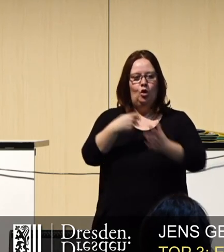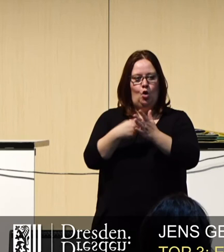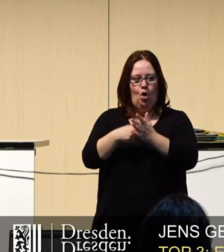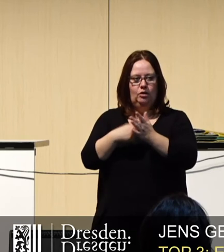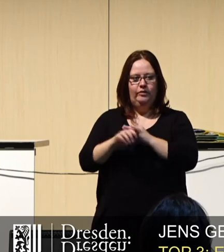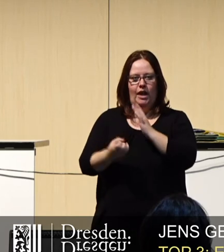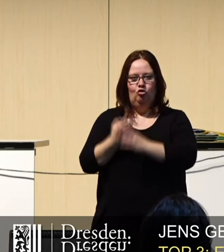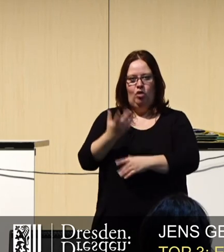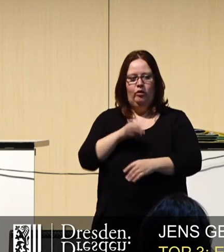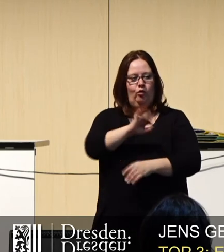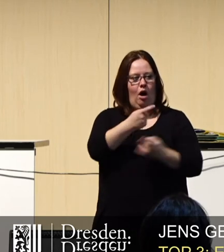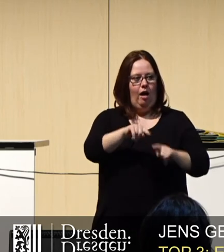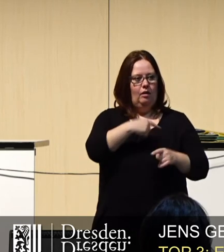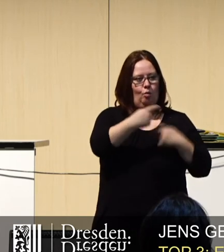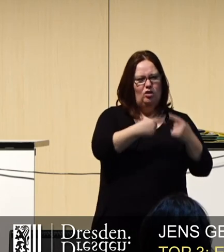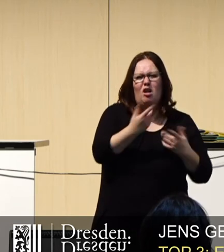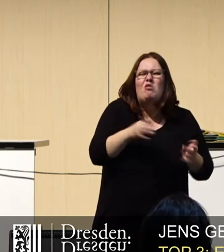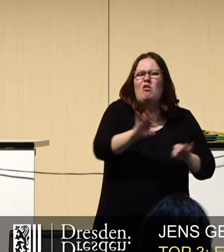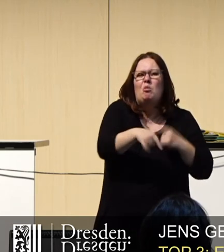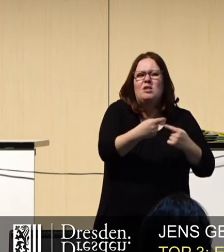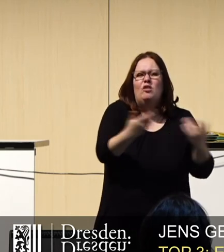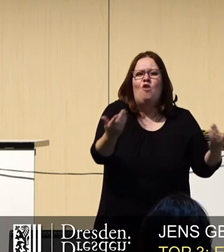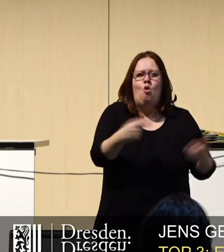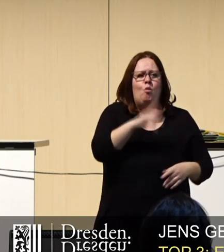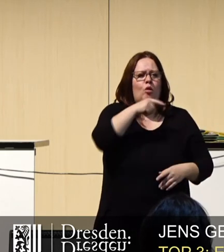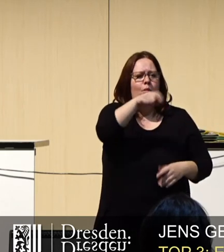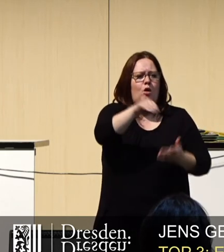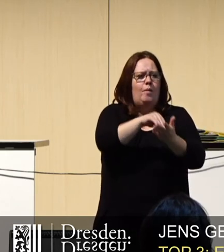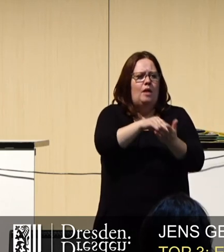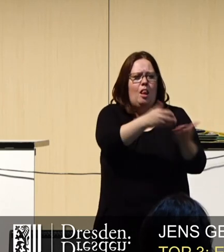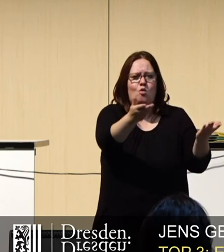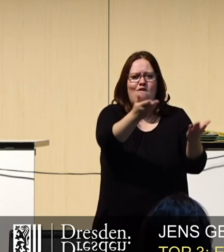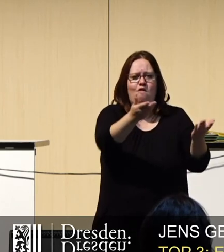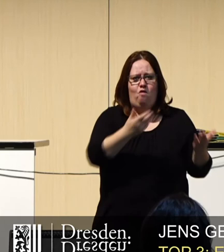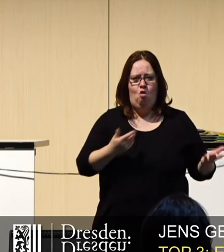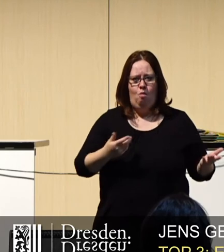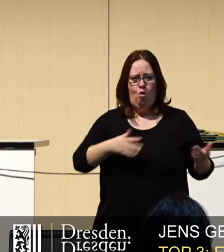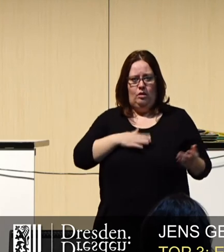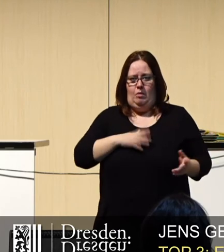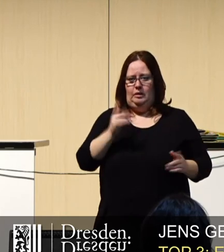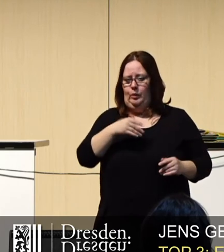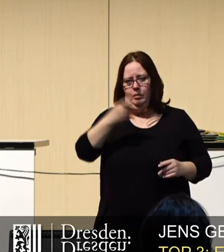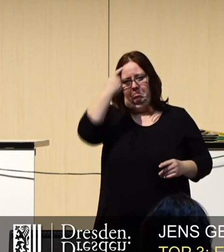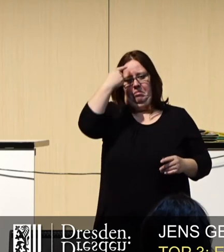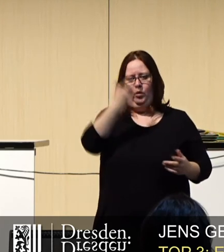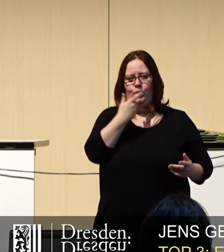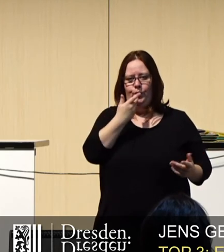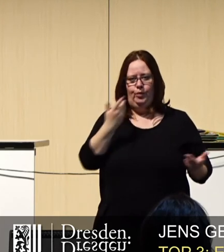die dann entstehen, doch für andere Prozesse, für welche denn? Wo beteiligen Sie denn den Bürger? Also mir ist nichts eingefallen.